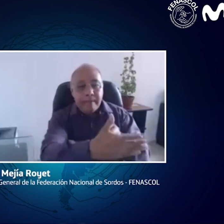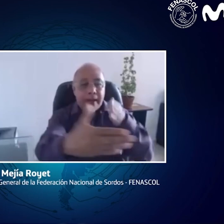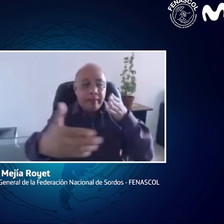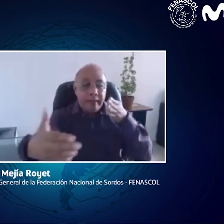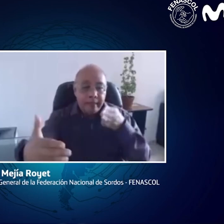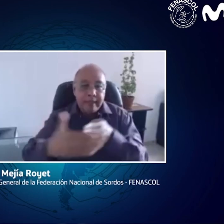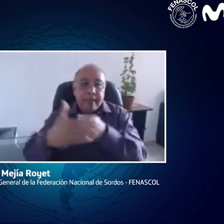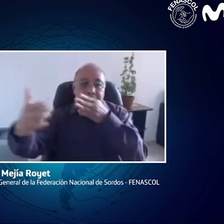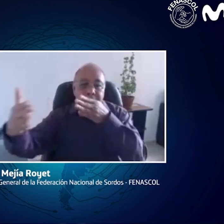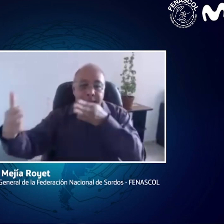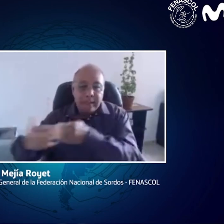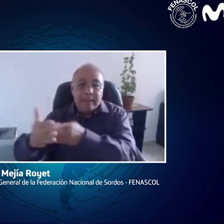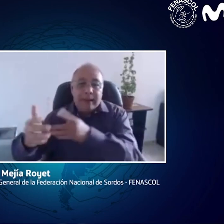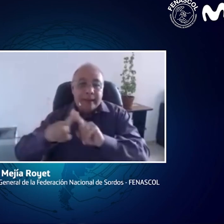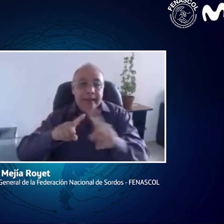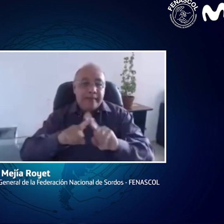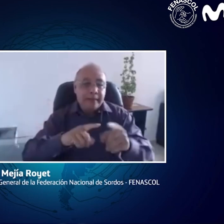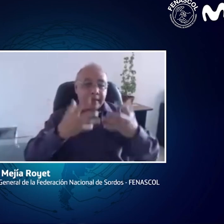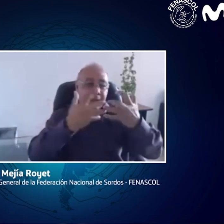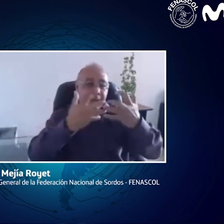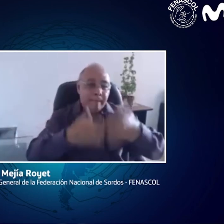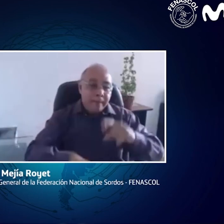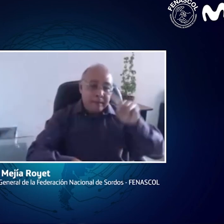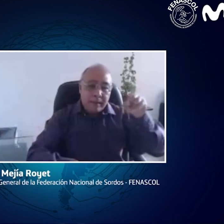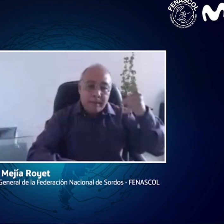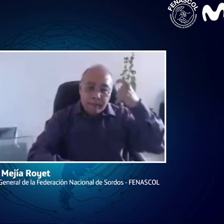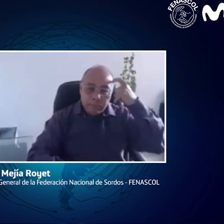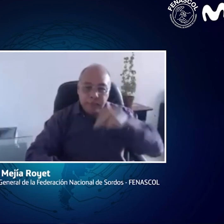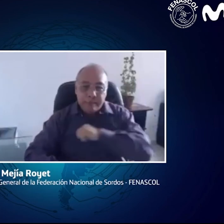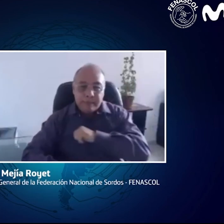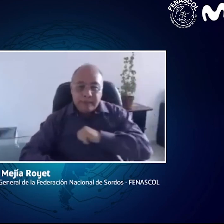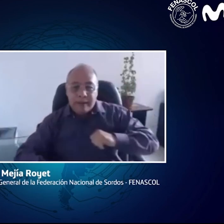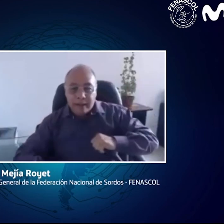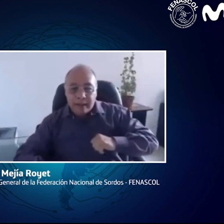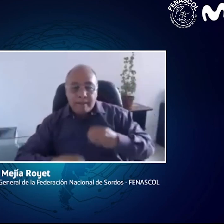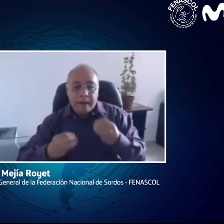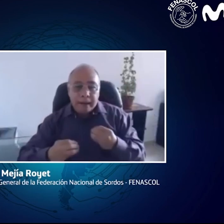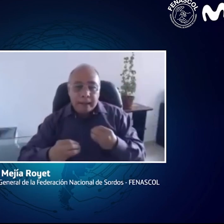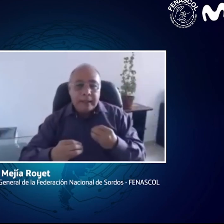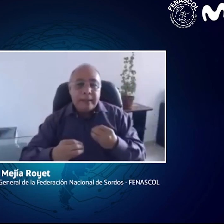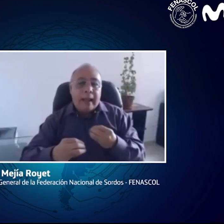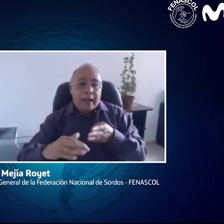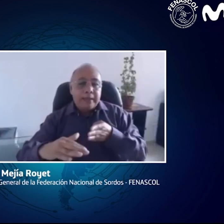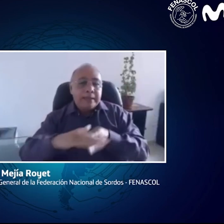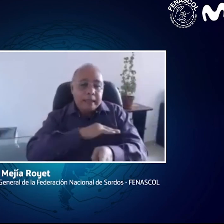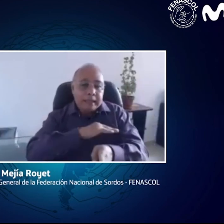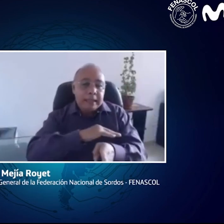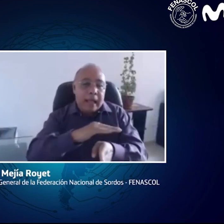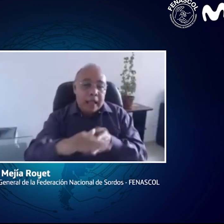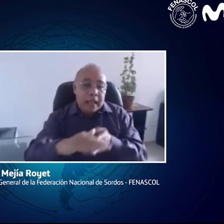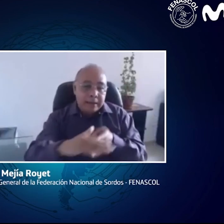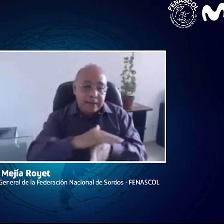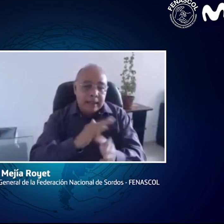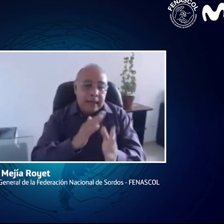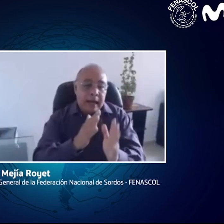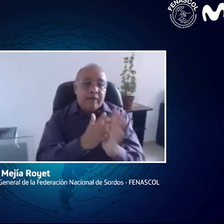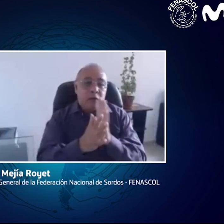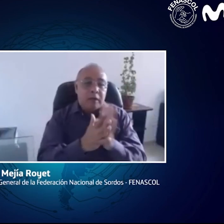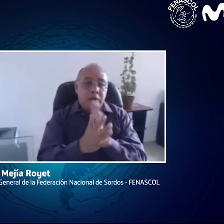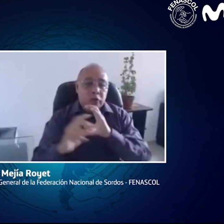comunidad de las personas con discapacidad para eliminar todas estas barreras, tanto desde las entidades públicas y